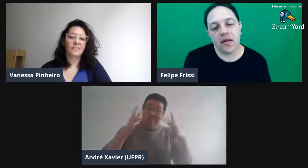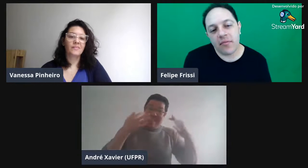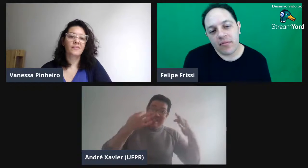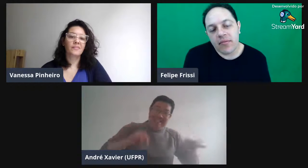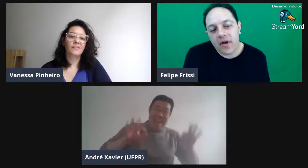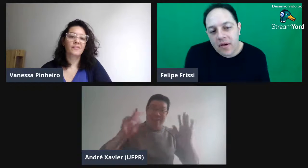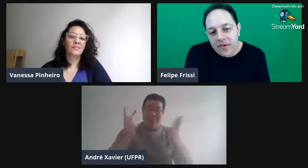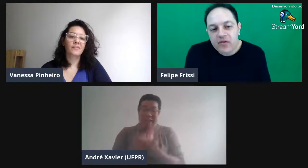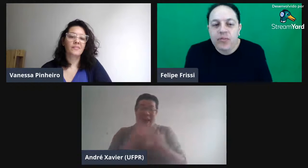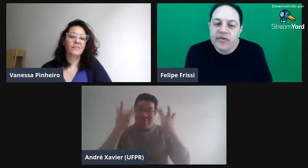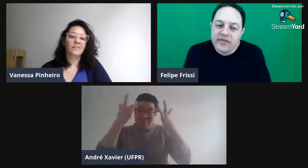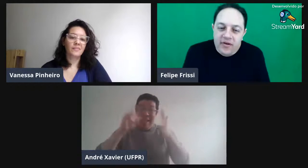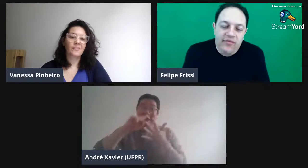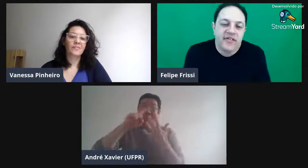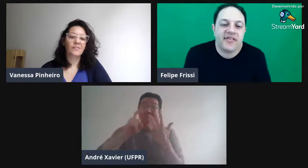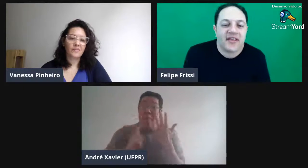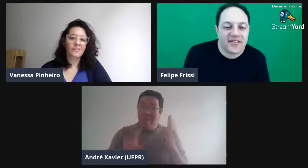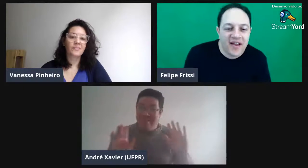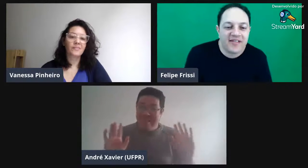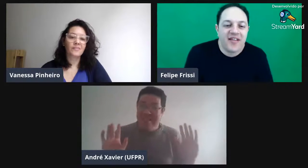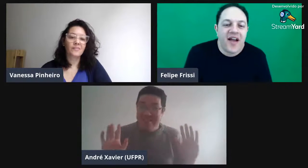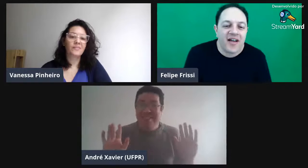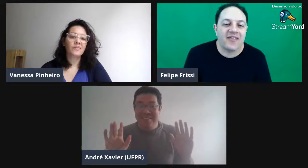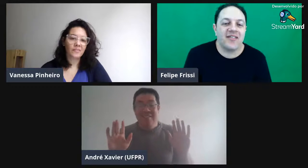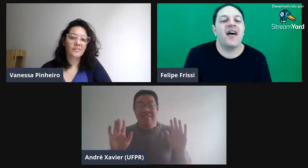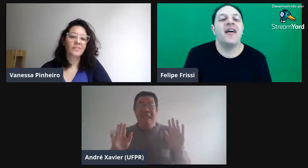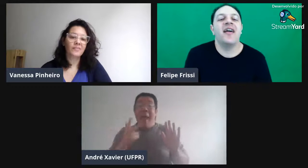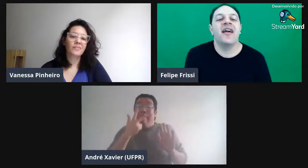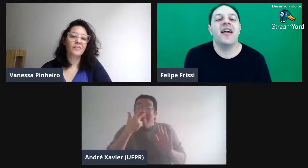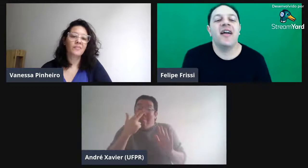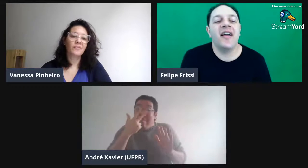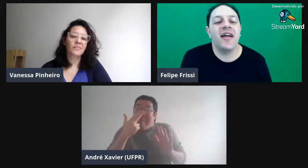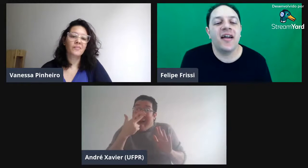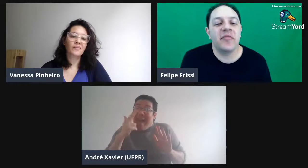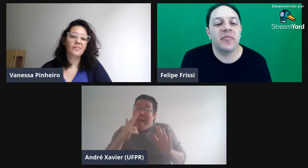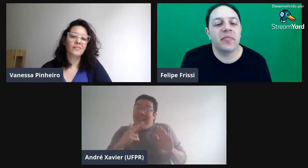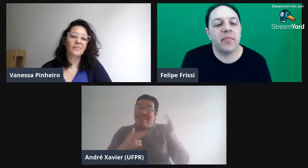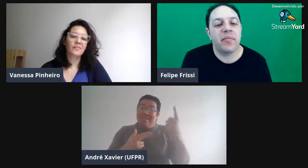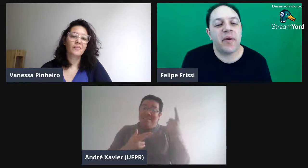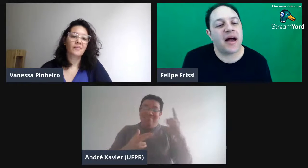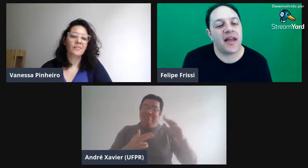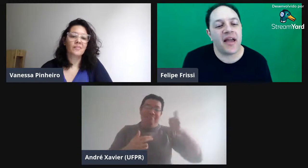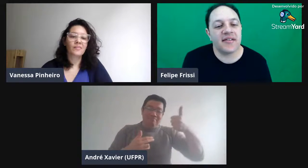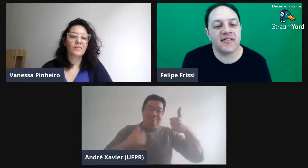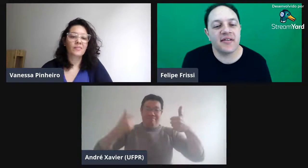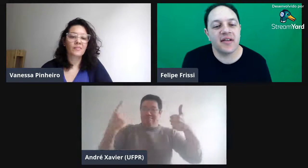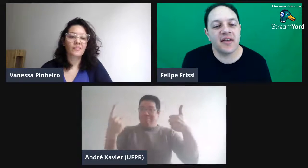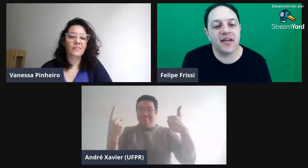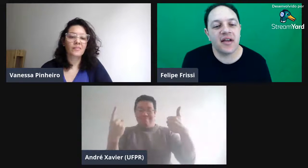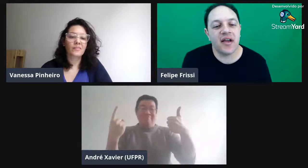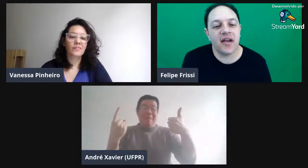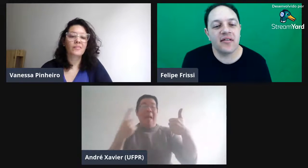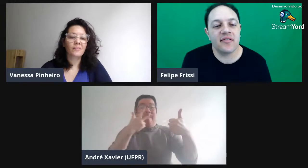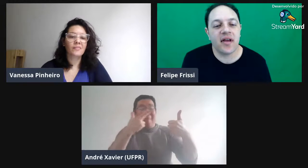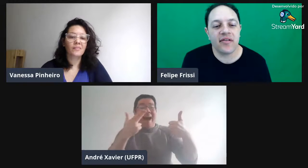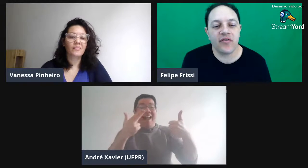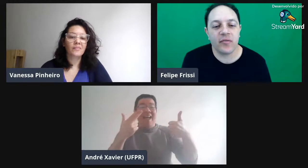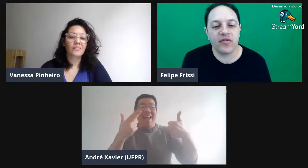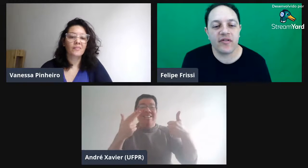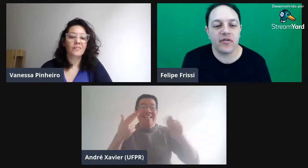É, a minha suposição, não sei se está certo, se está errado, tá? É, parece que essa forma de fazer